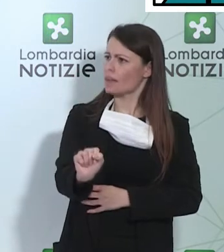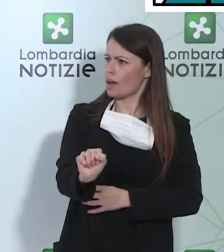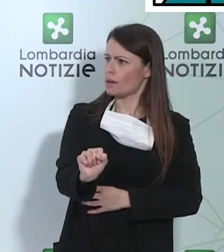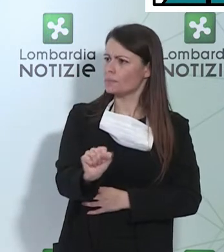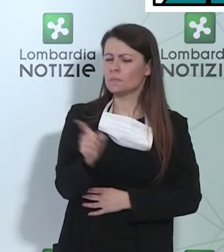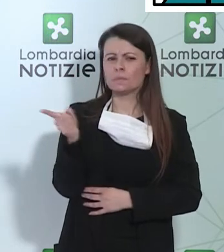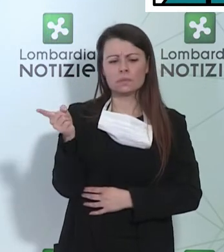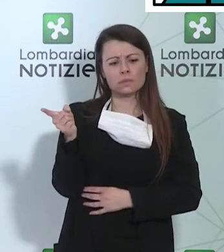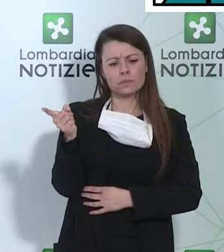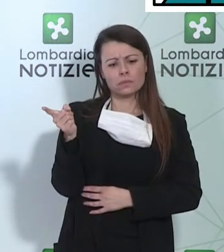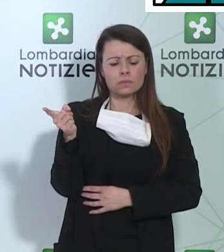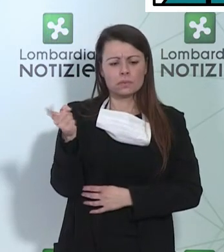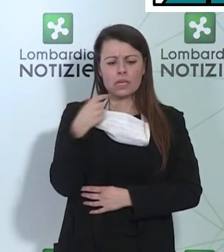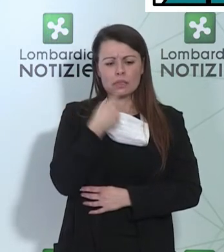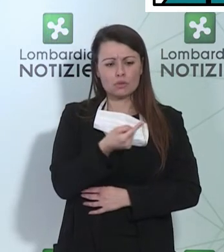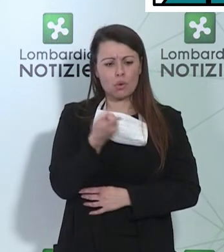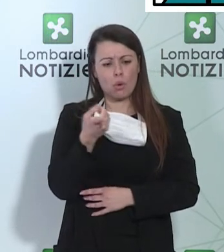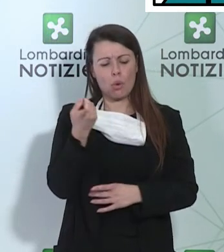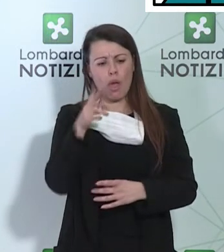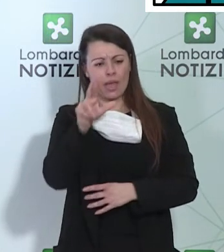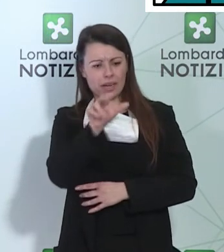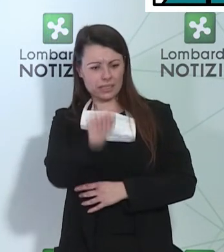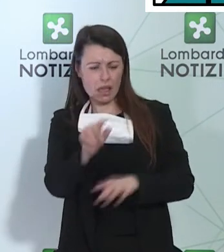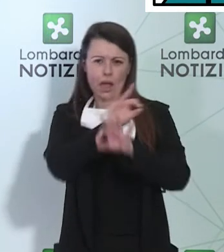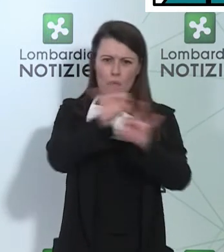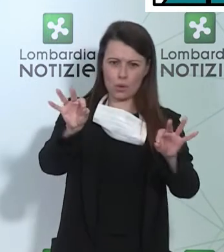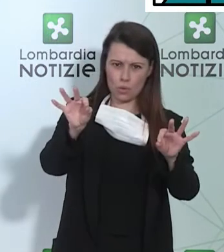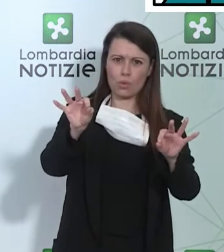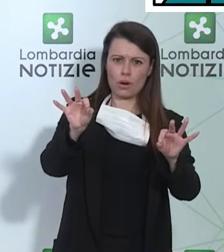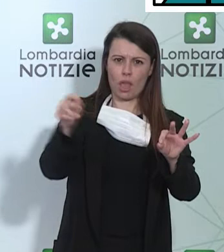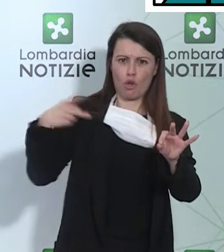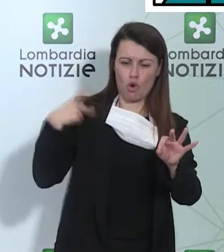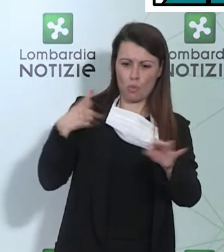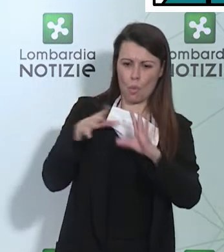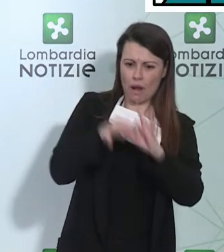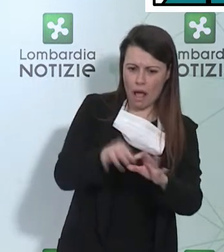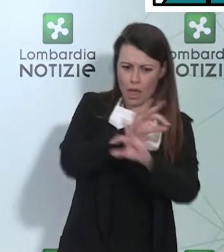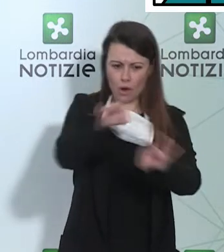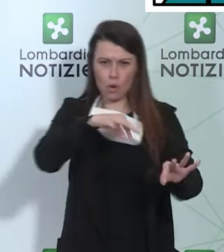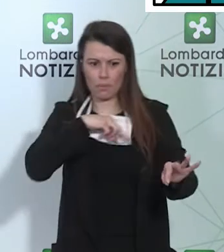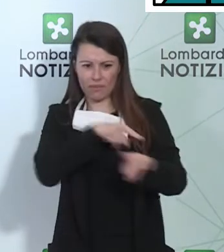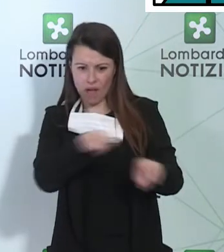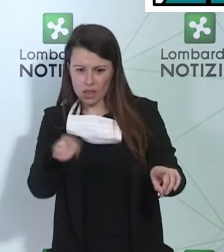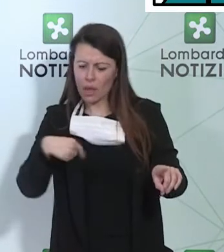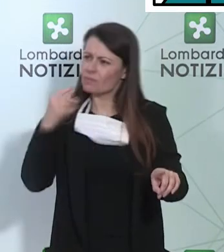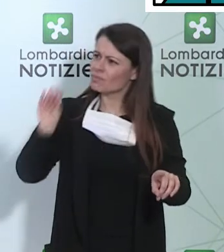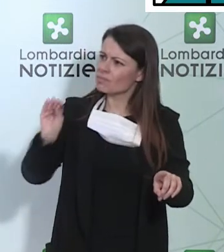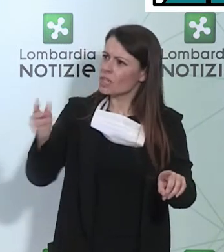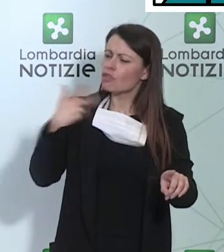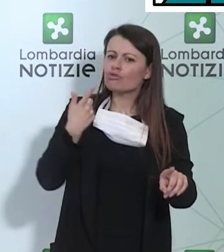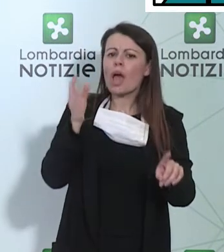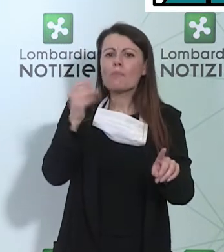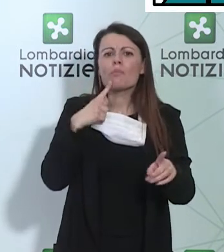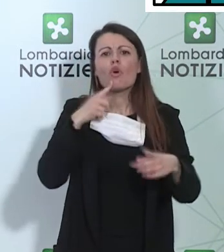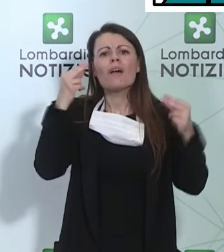parte diciamo è comunale e un'altra parte sono privati, ma voi avete un report delle cifre? Noi le stiamo chiedendo da